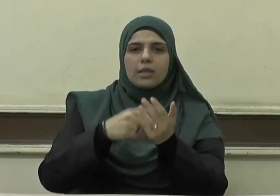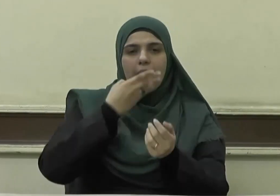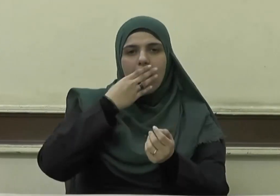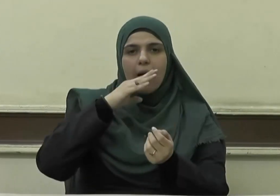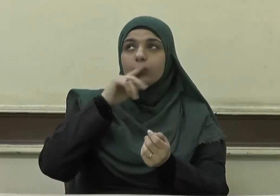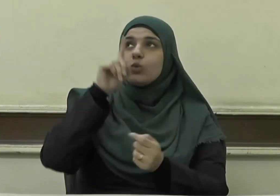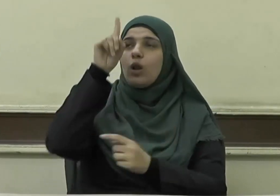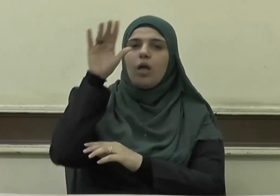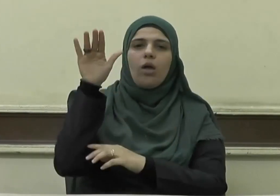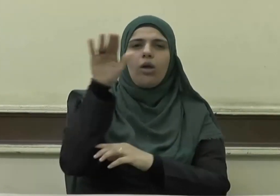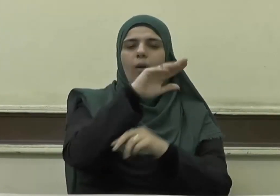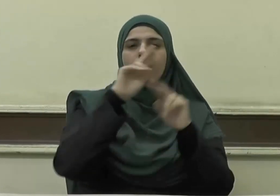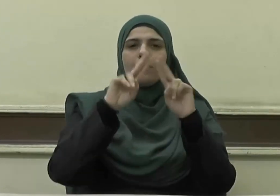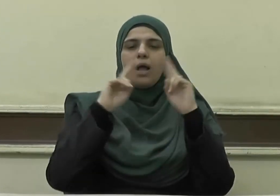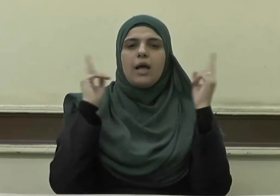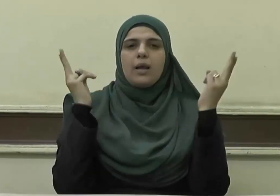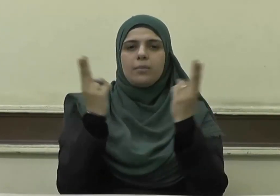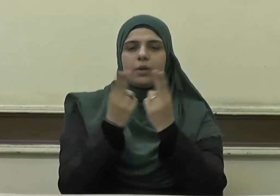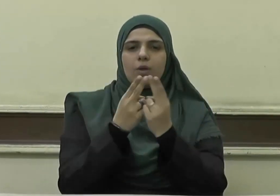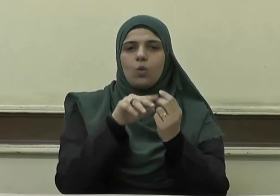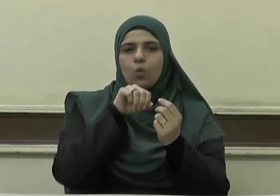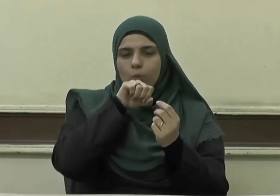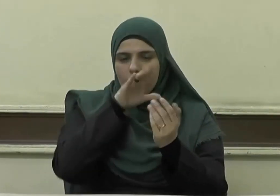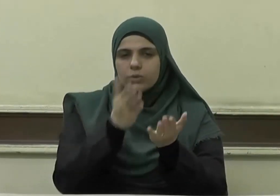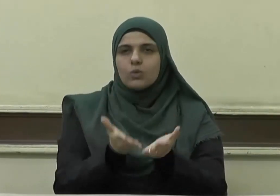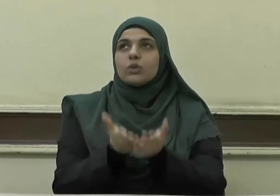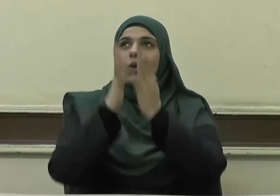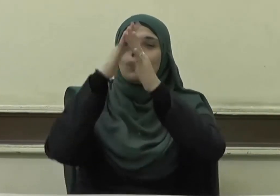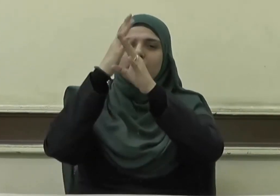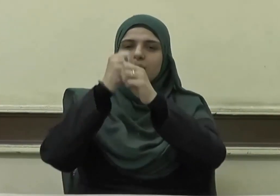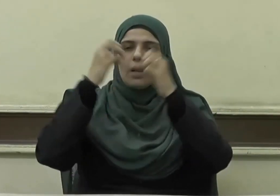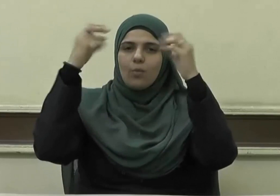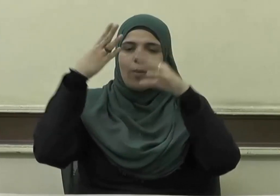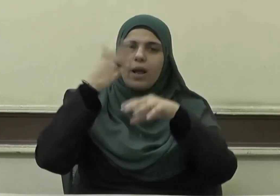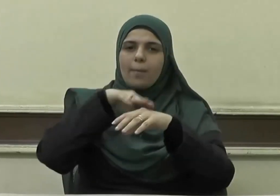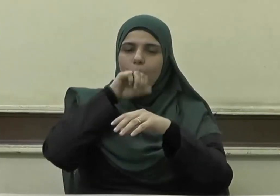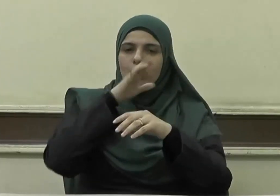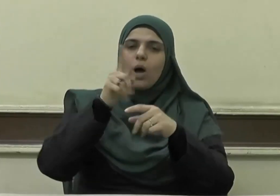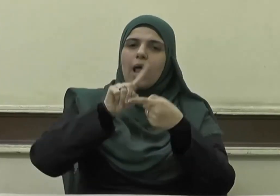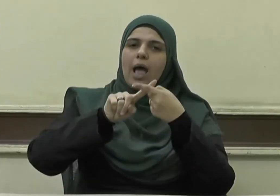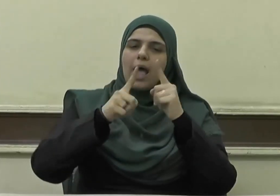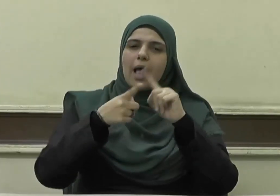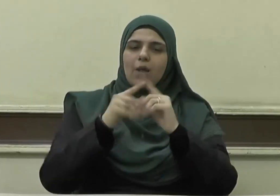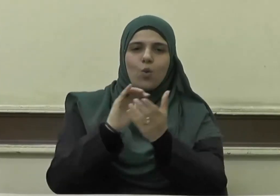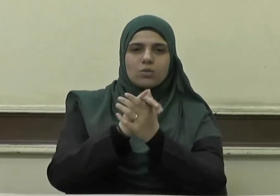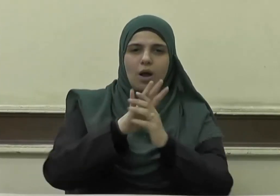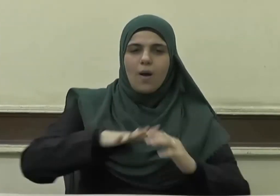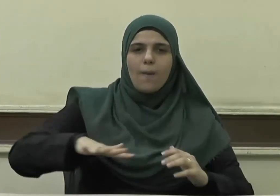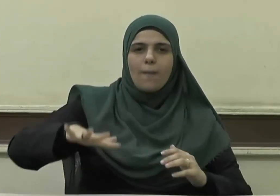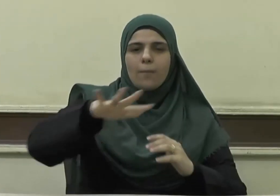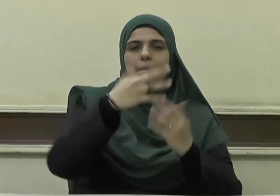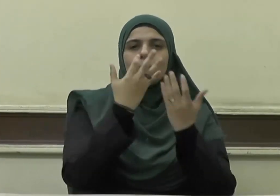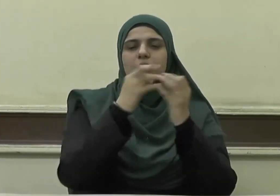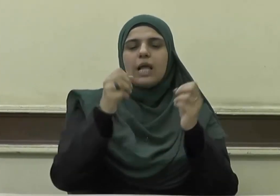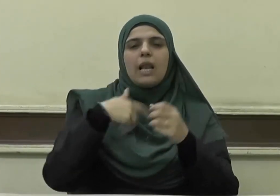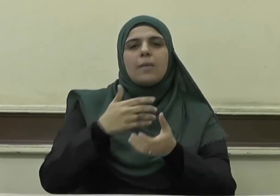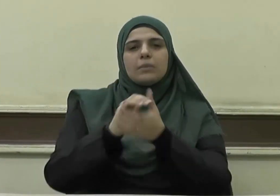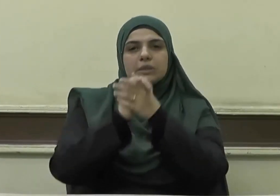لله رب العالمين وصل اللهم وسلم وبارك على سيدنا محمدين وعلى آله وصحبه وسلم تسليما